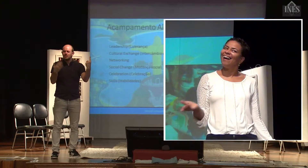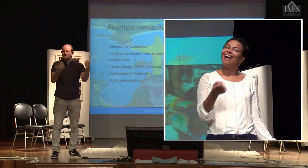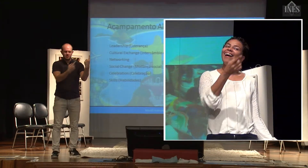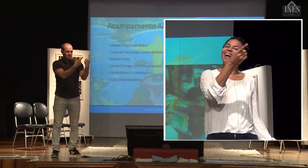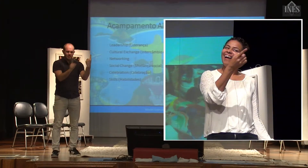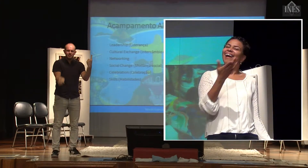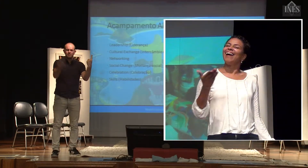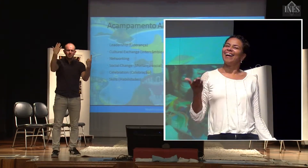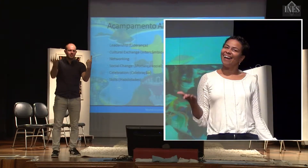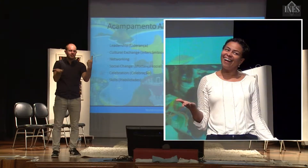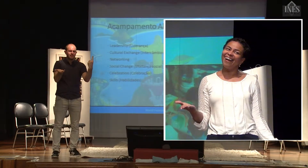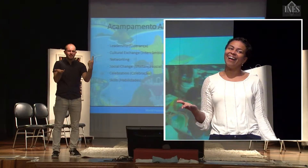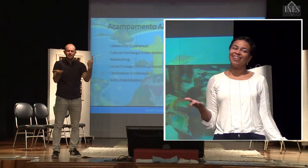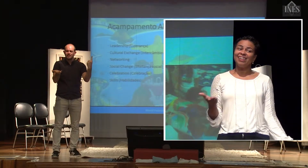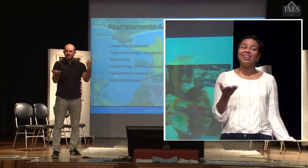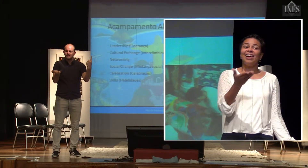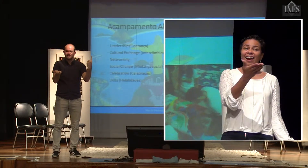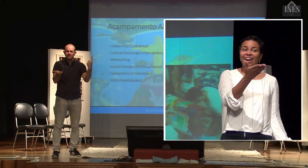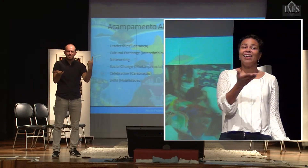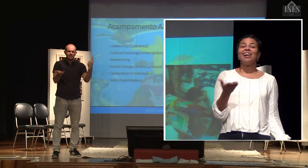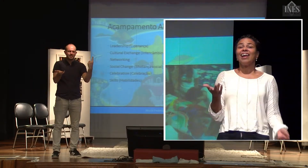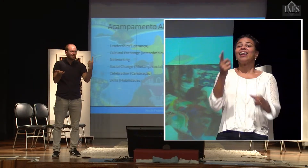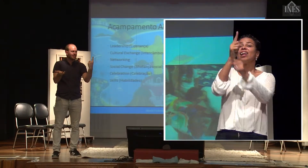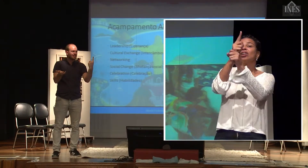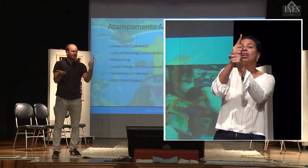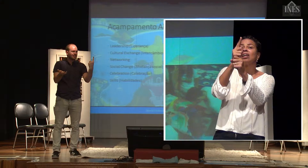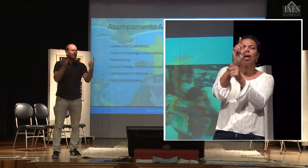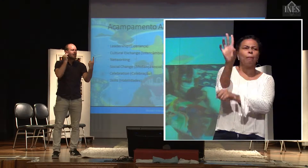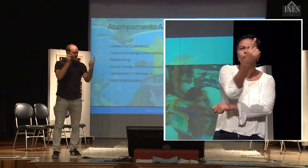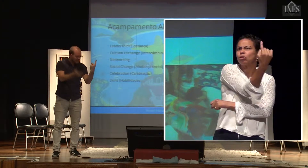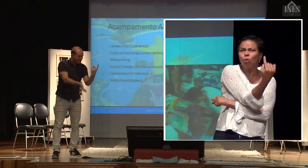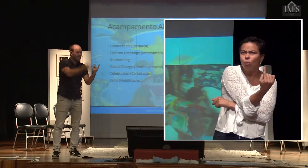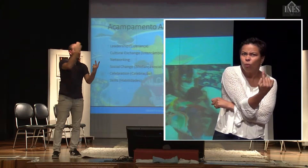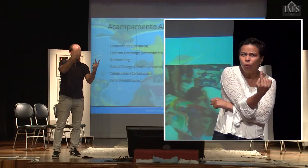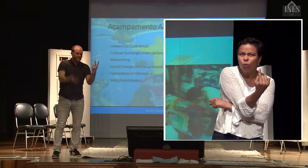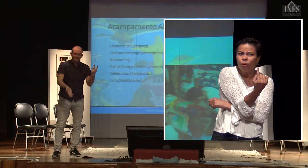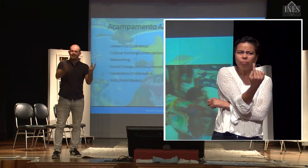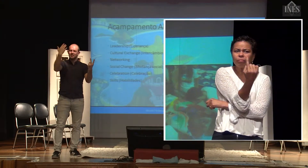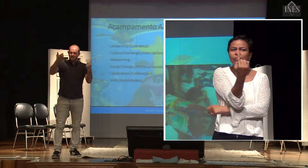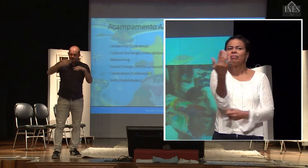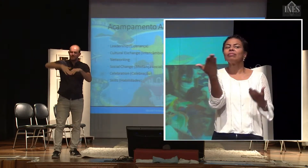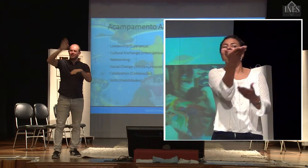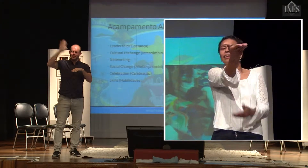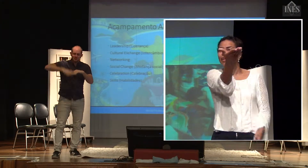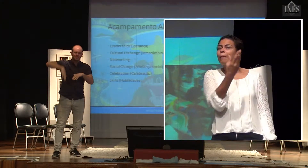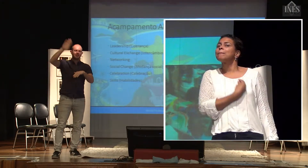O Matheus é o presidente do Grêmio, mas é só o Matheus que normalmente lidera algumas questões aqui. Quem mais participa do